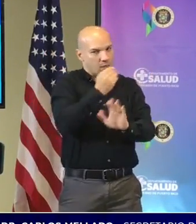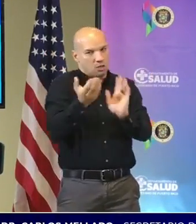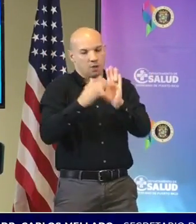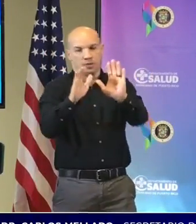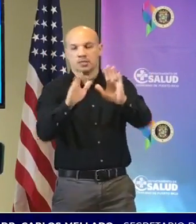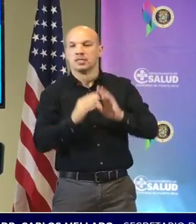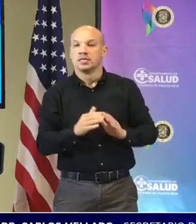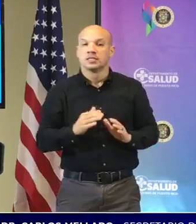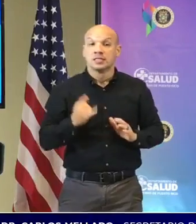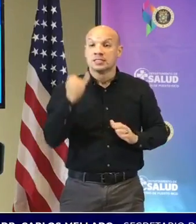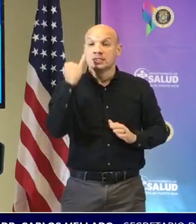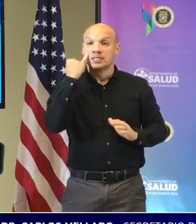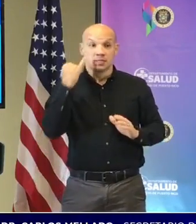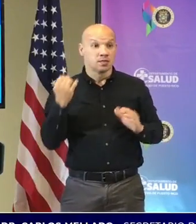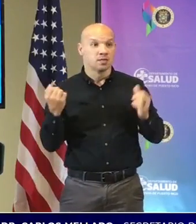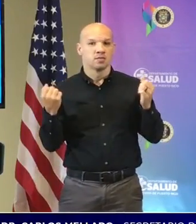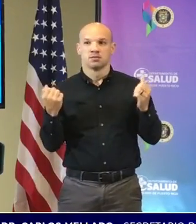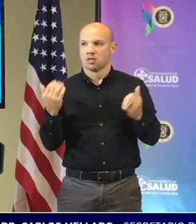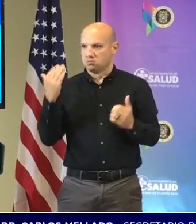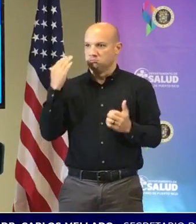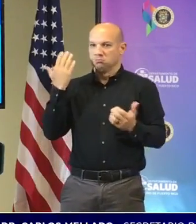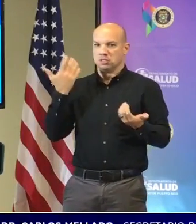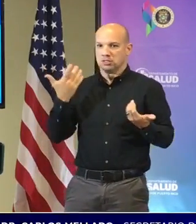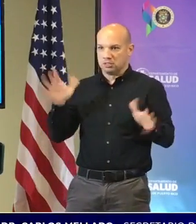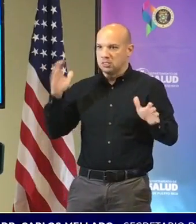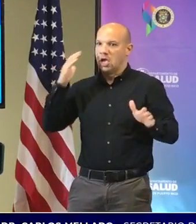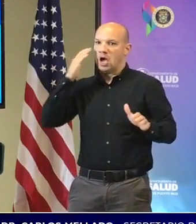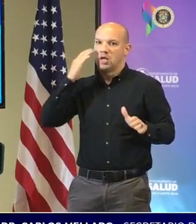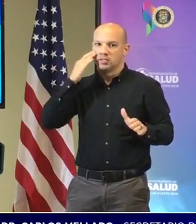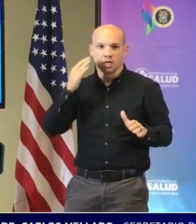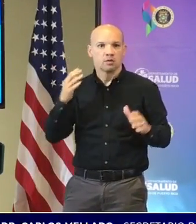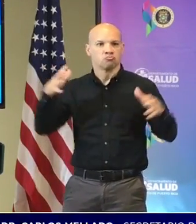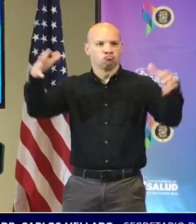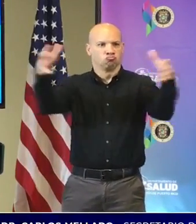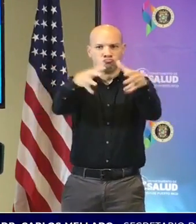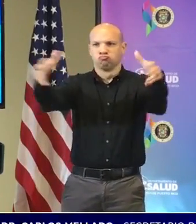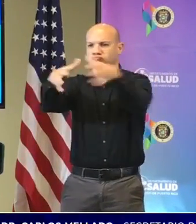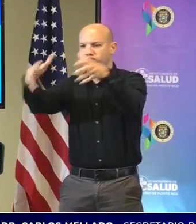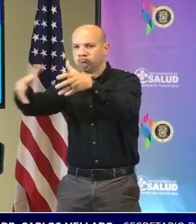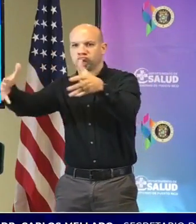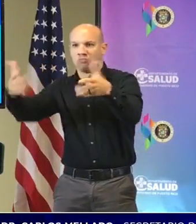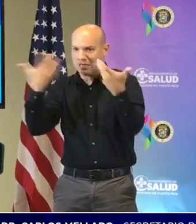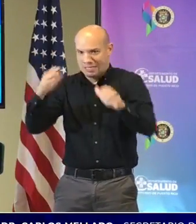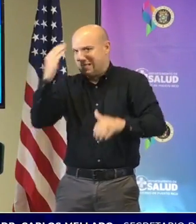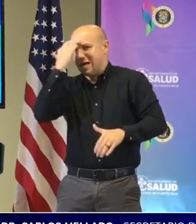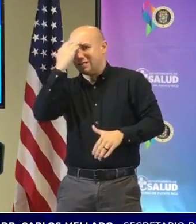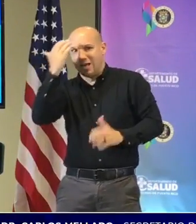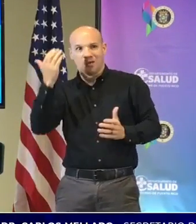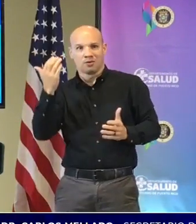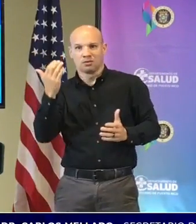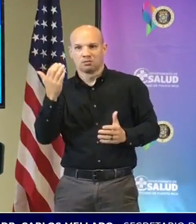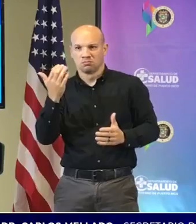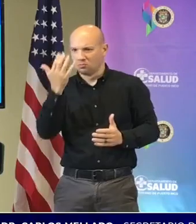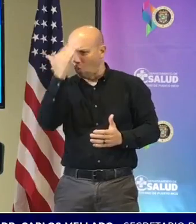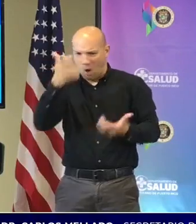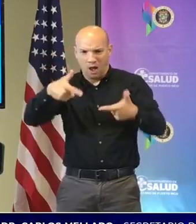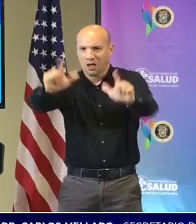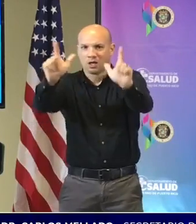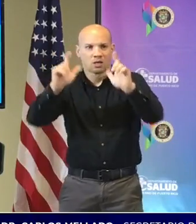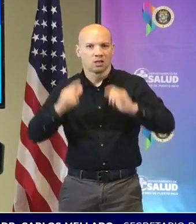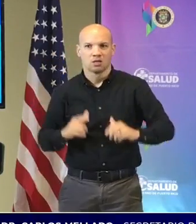acudir estas docenas de miles de personas pues se permiten las mismas si ya se sabe y es una población la mayoría de ellos